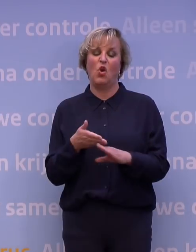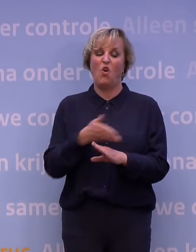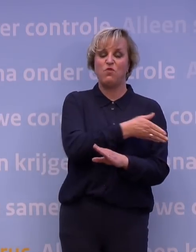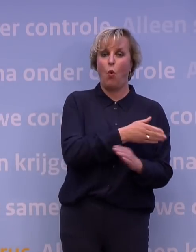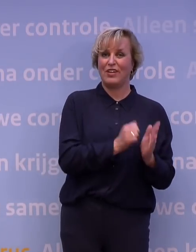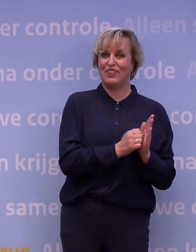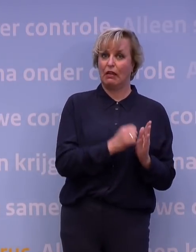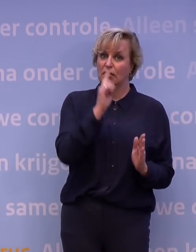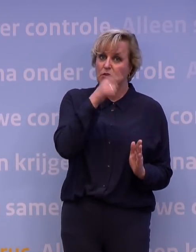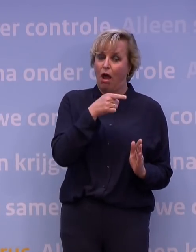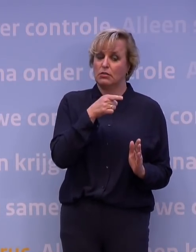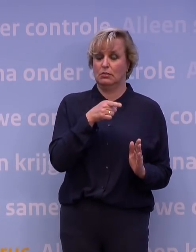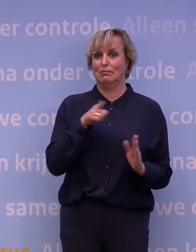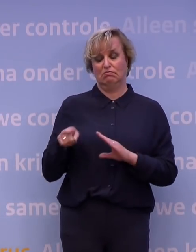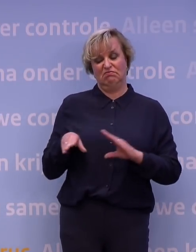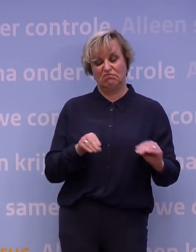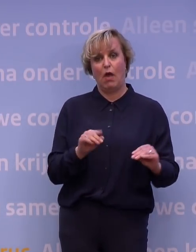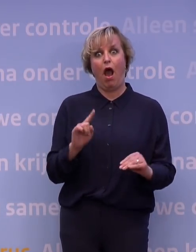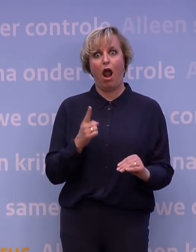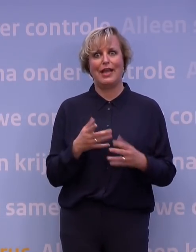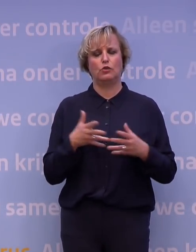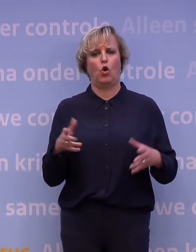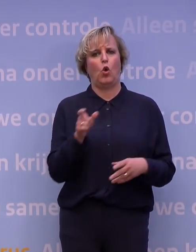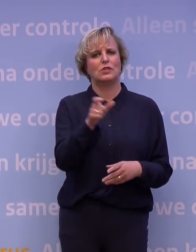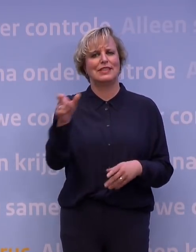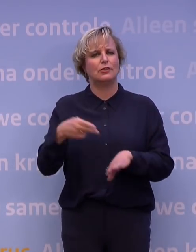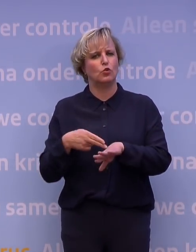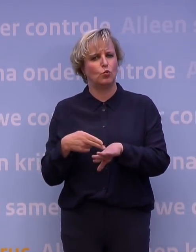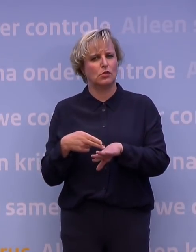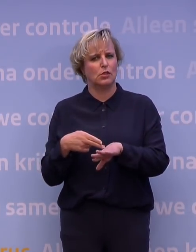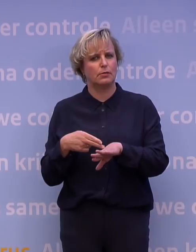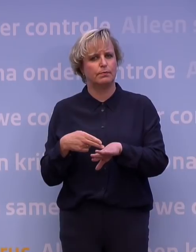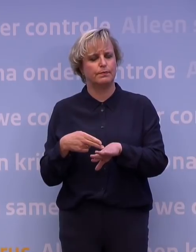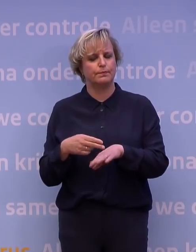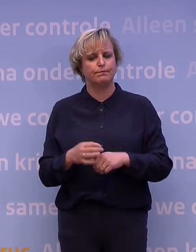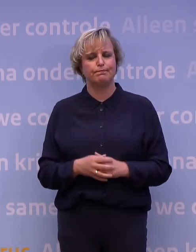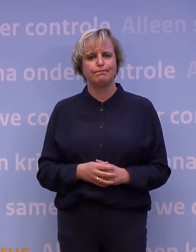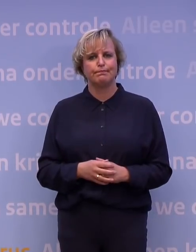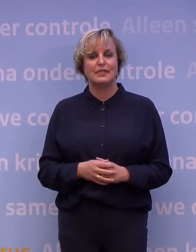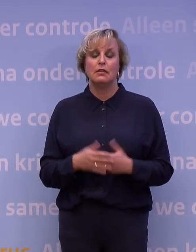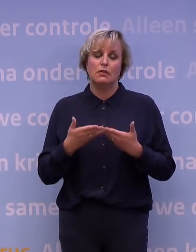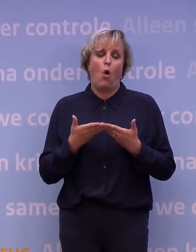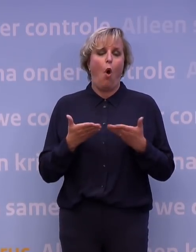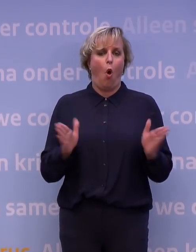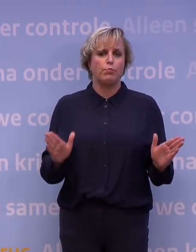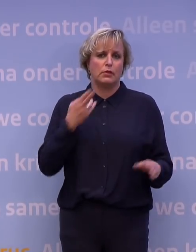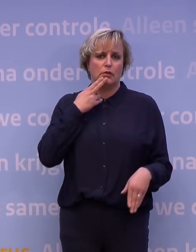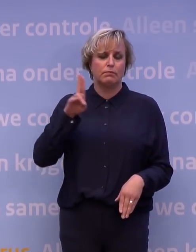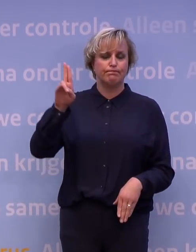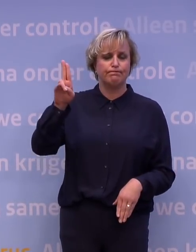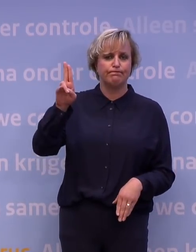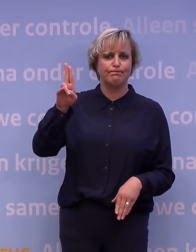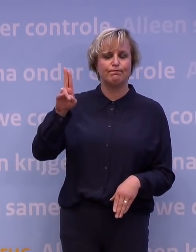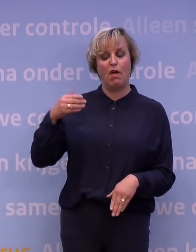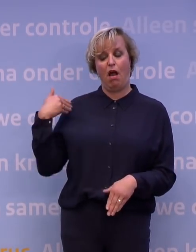nog dachten dat die alleen in een paar grote steden nodig zouden zijn. En in alle openheid, dat is